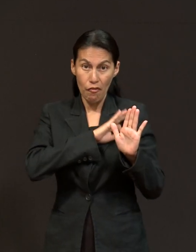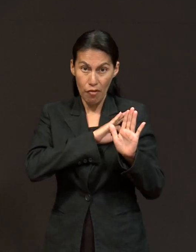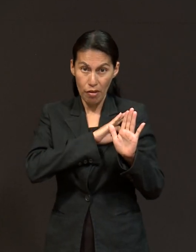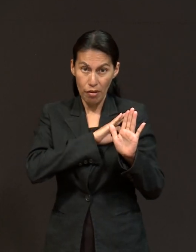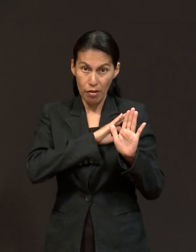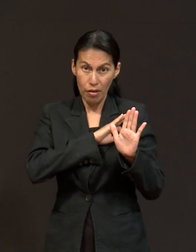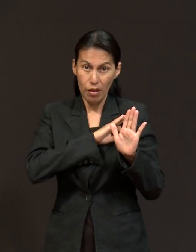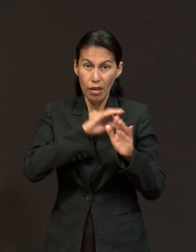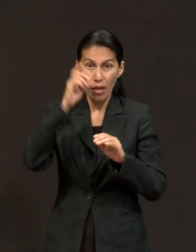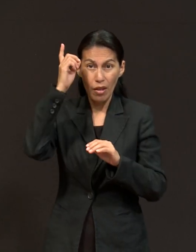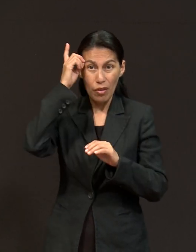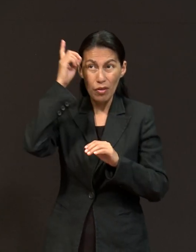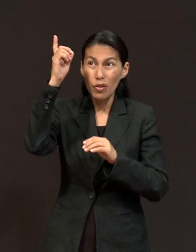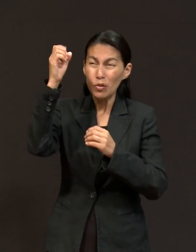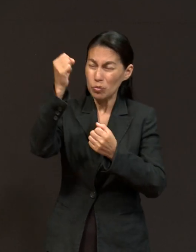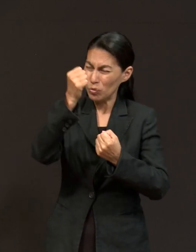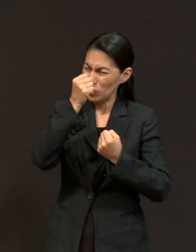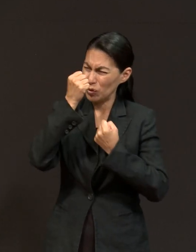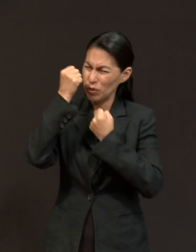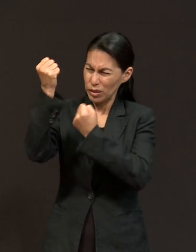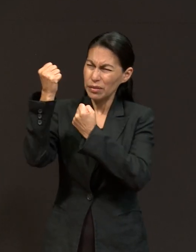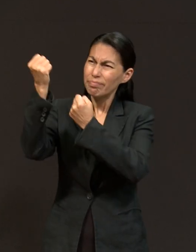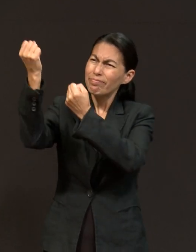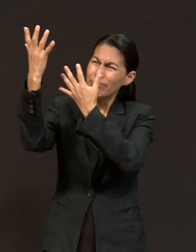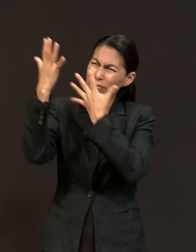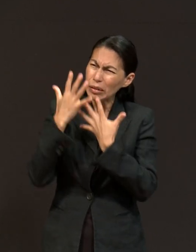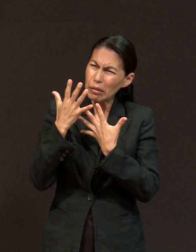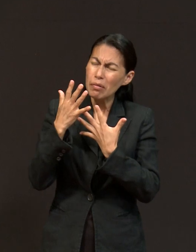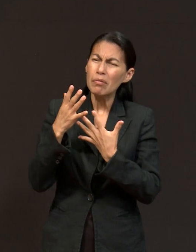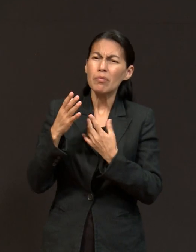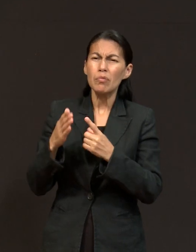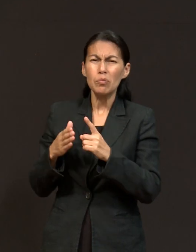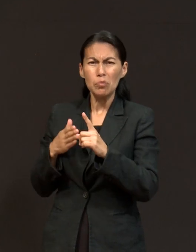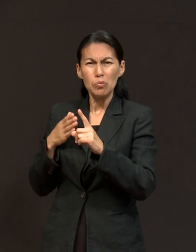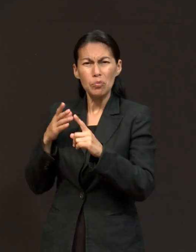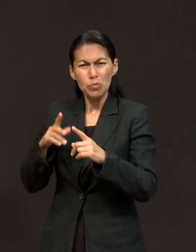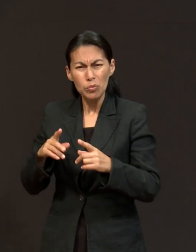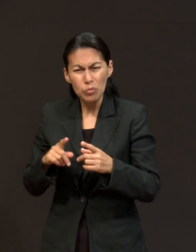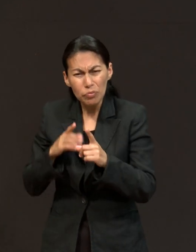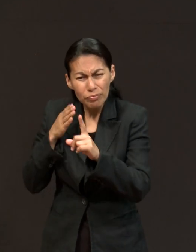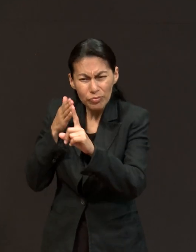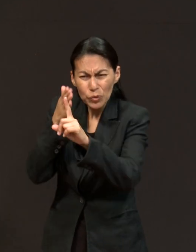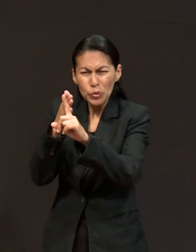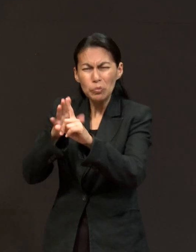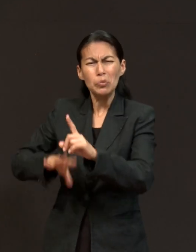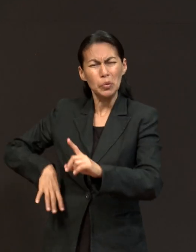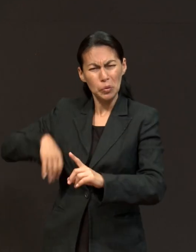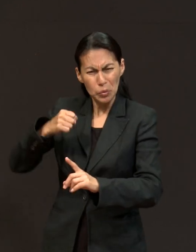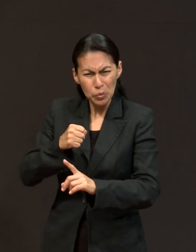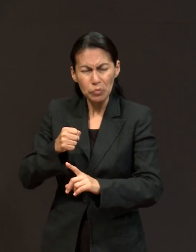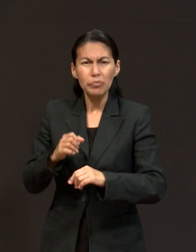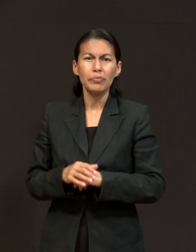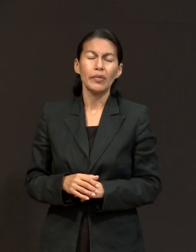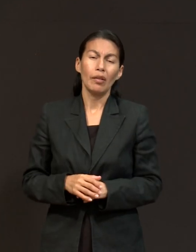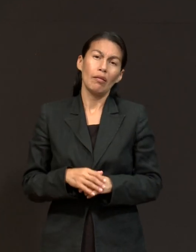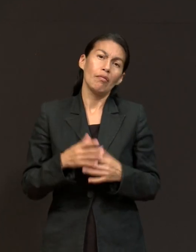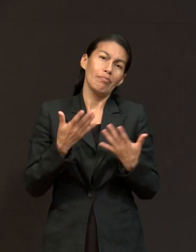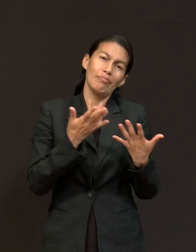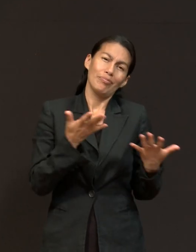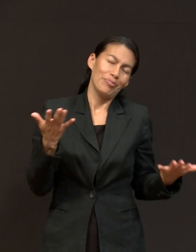es una capacitación del poder de Dios para afrontar las situaciones de la vida y poder ver la gloria